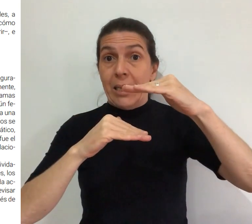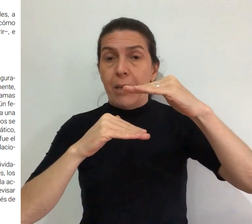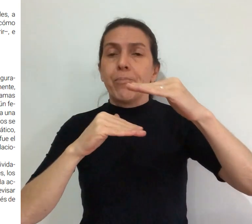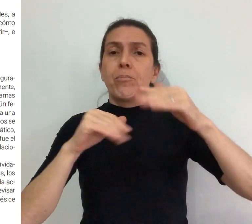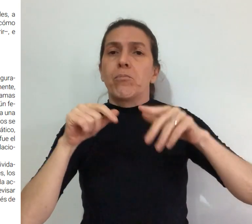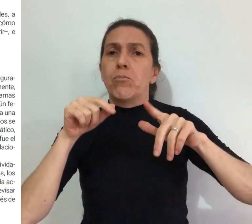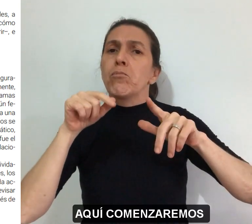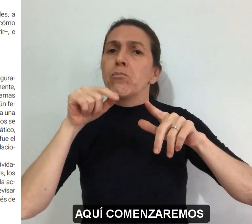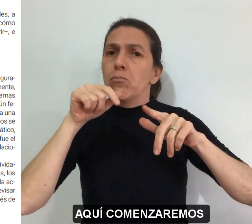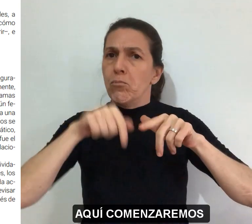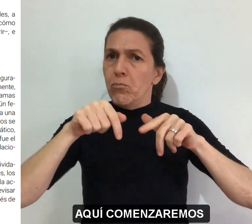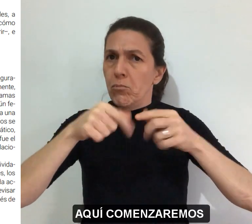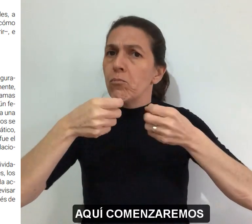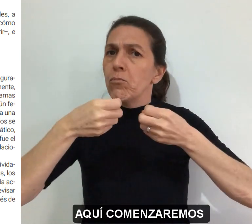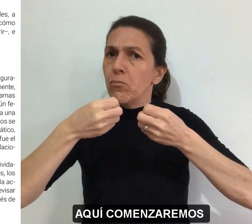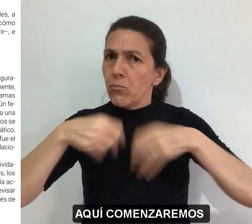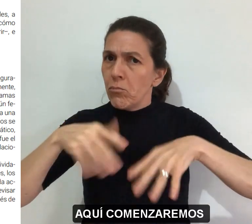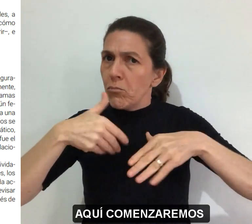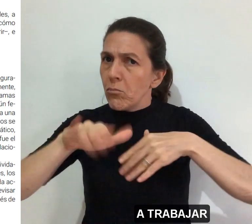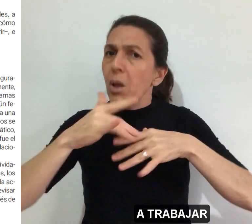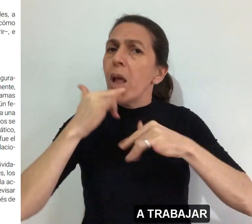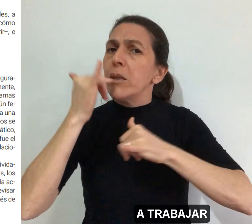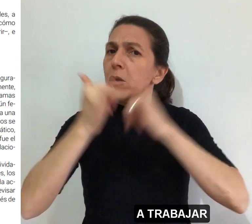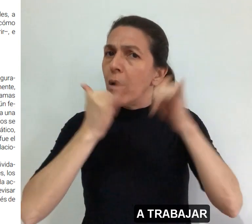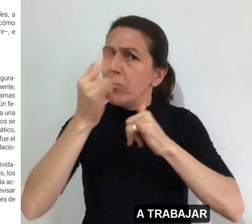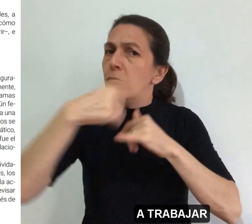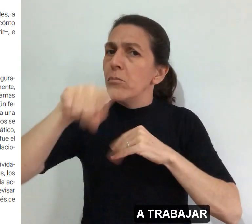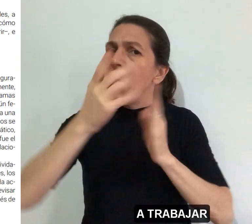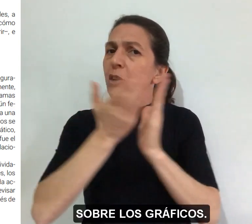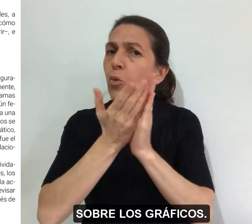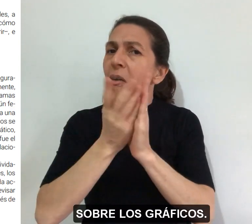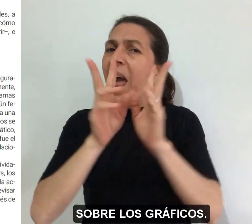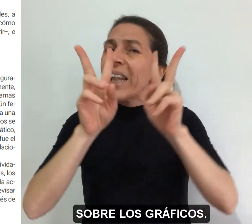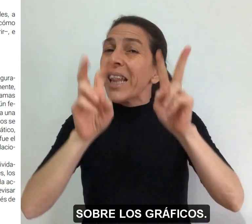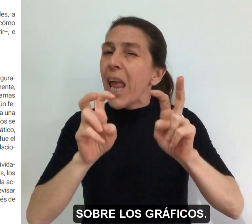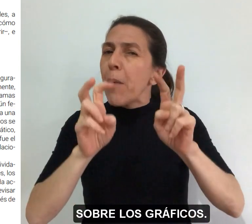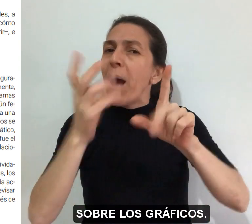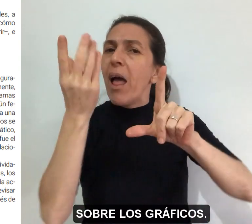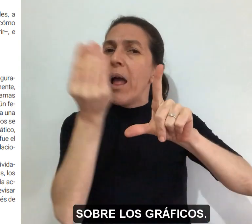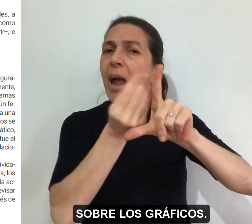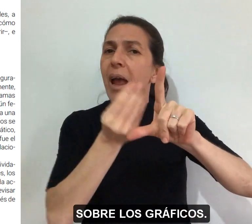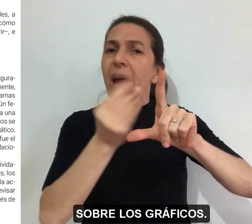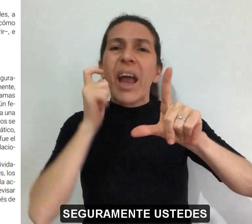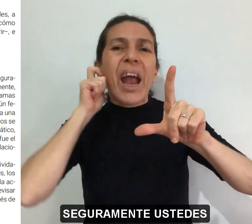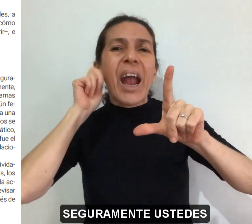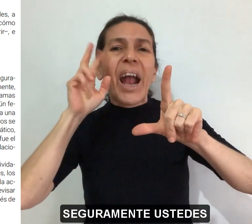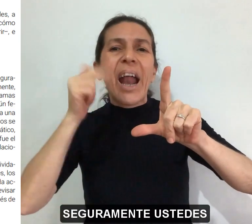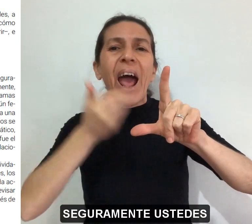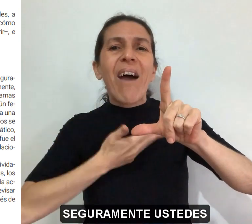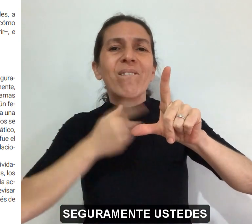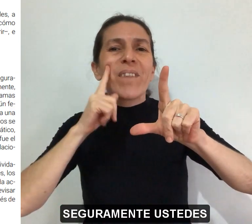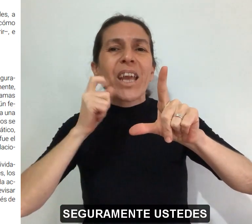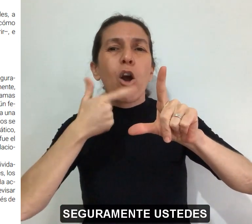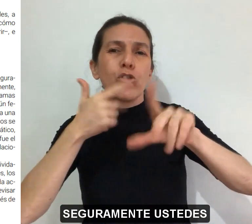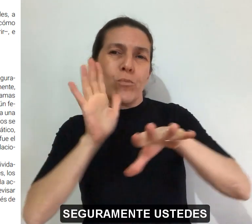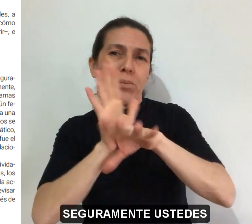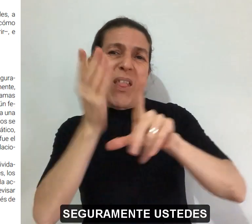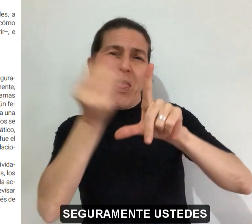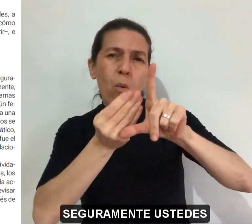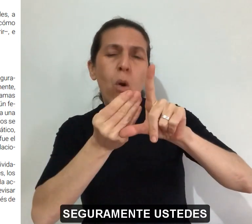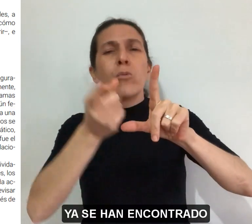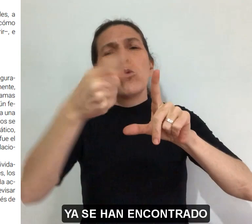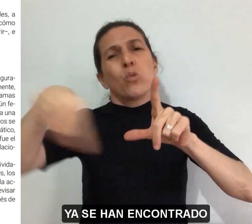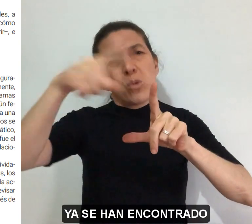Aquí comenzaremos a trabajar sobre los gráficos. Seguramente